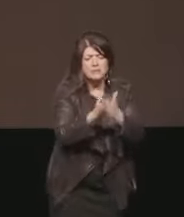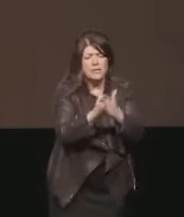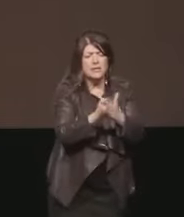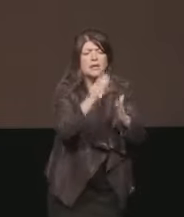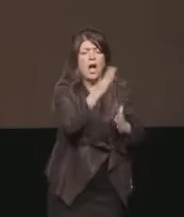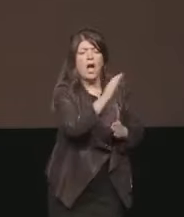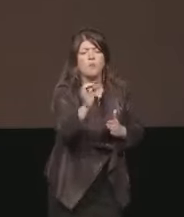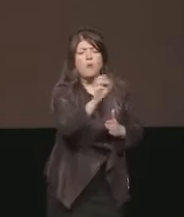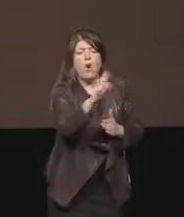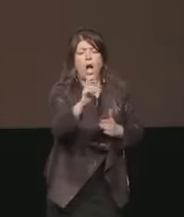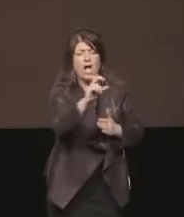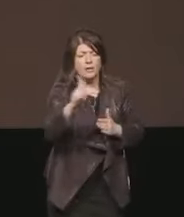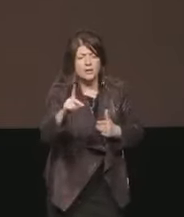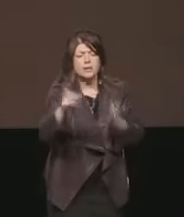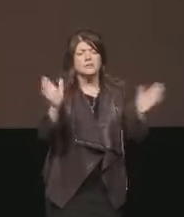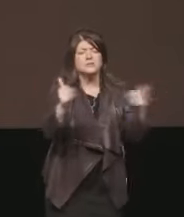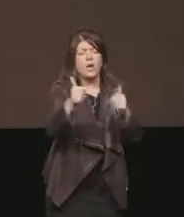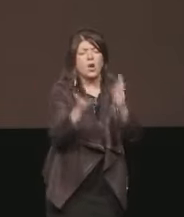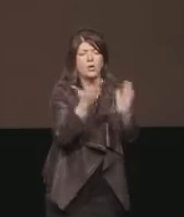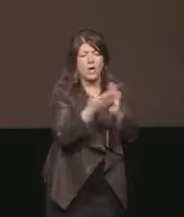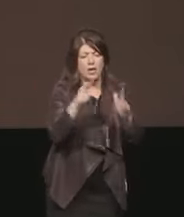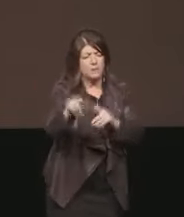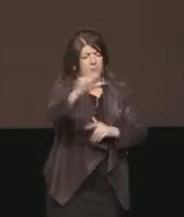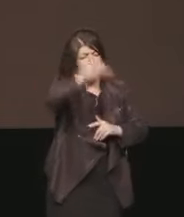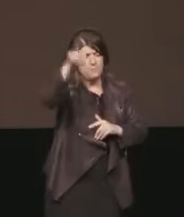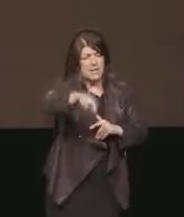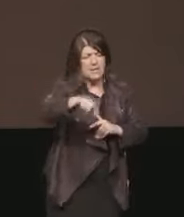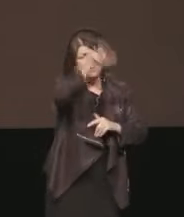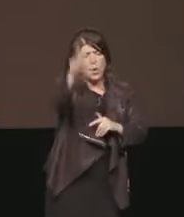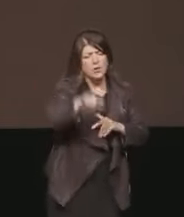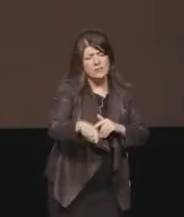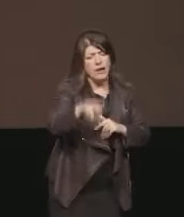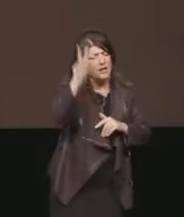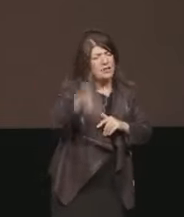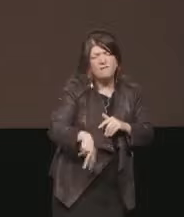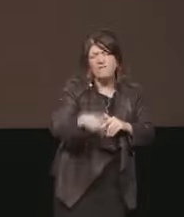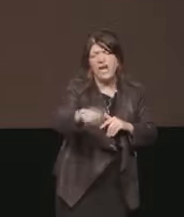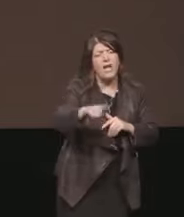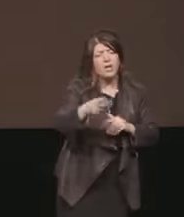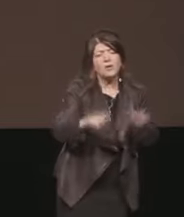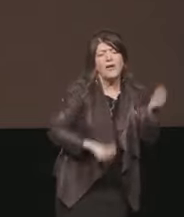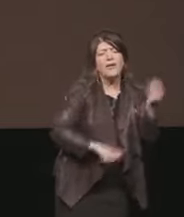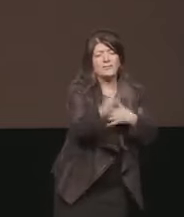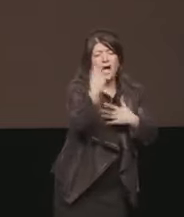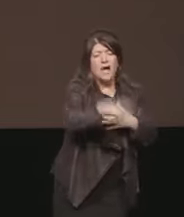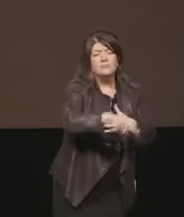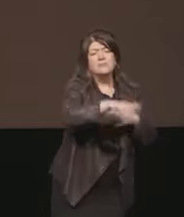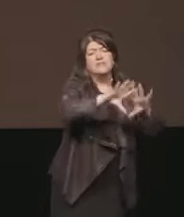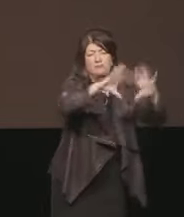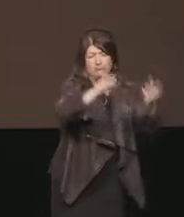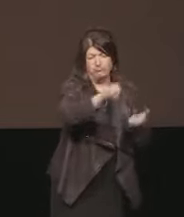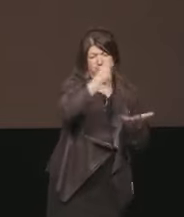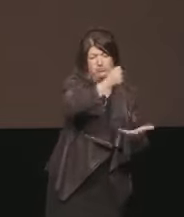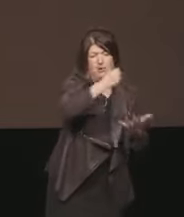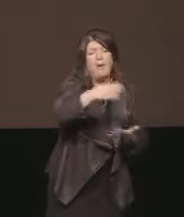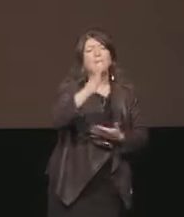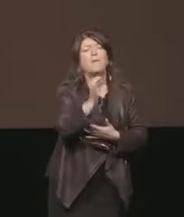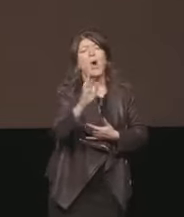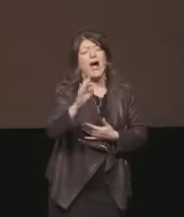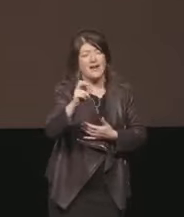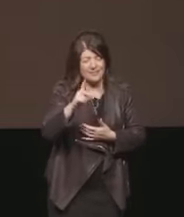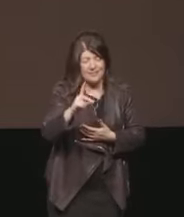Io credo che il Salone Internazionale del Libro sia la prima manifestazione in Italia che si sia dotata di questo board e di questo sono molto contenta